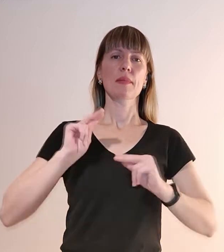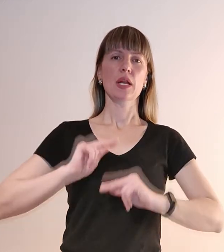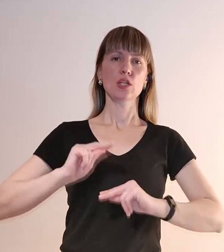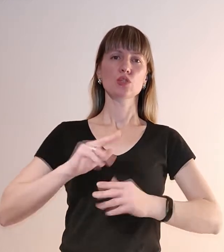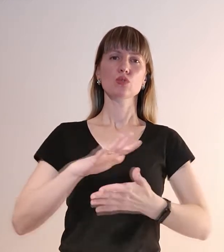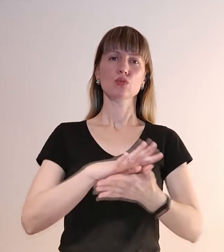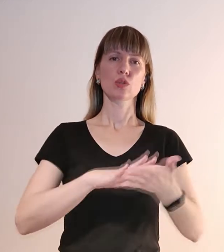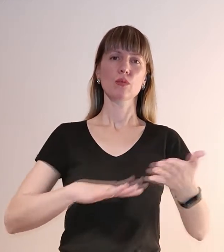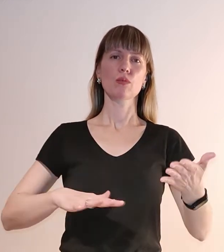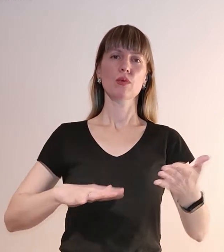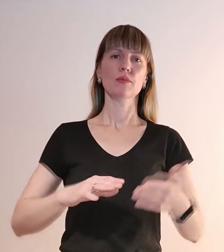працюємо.